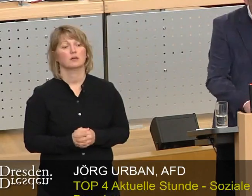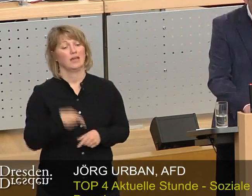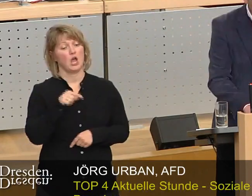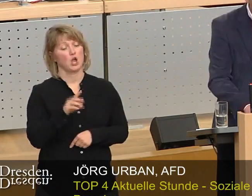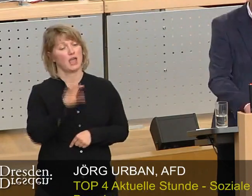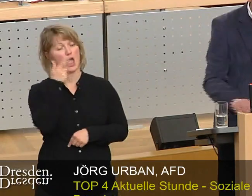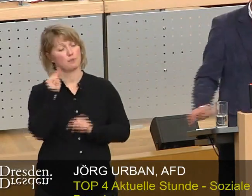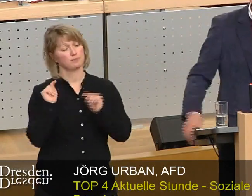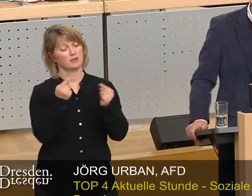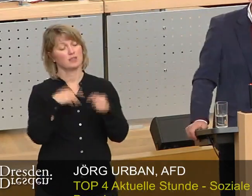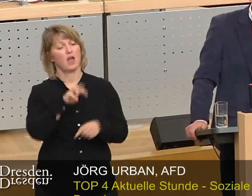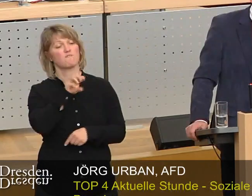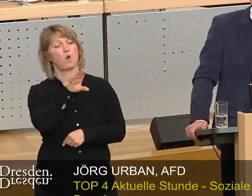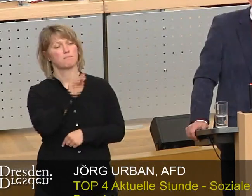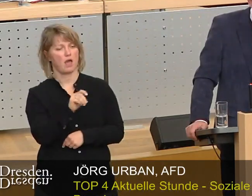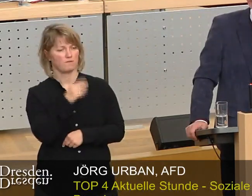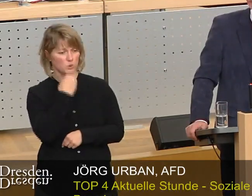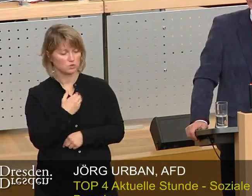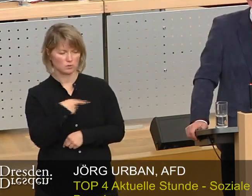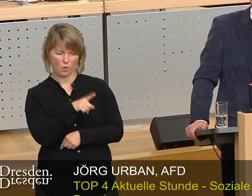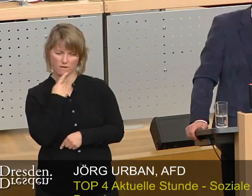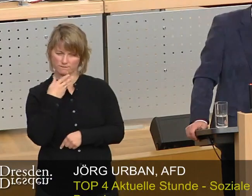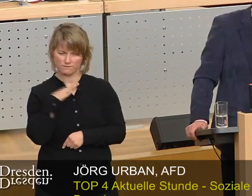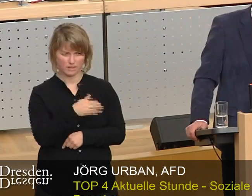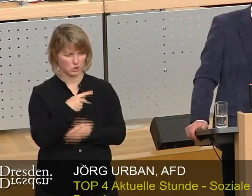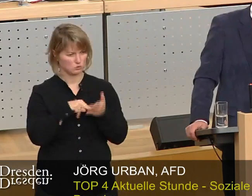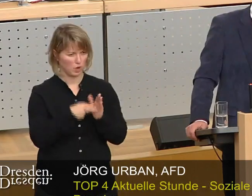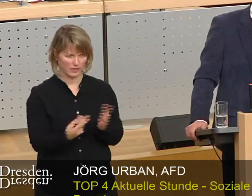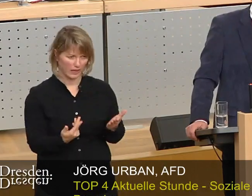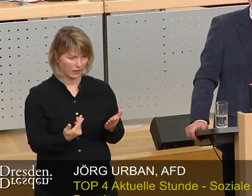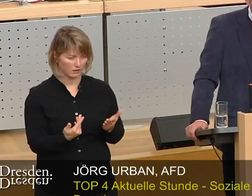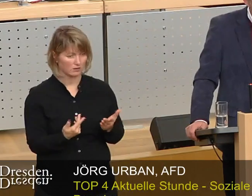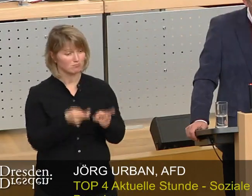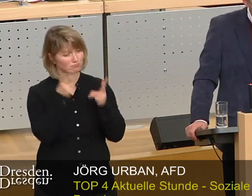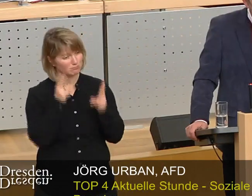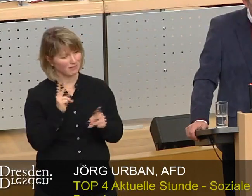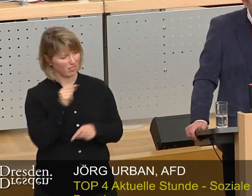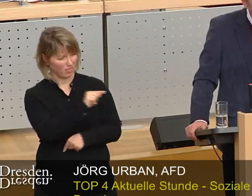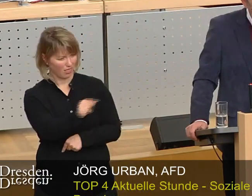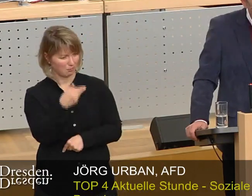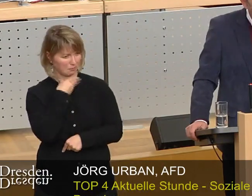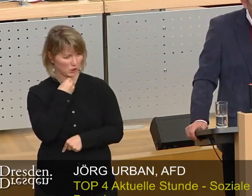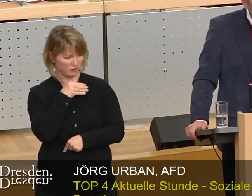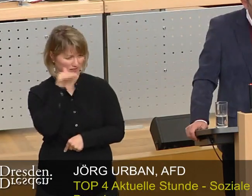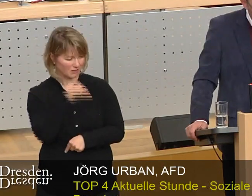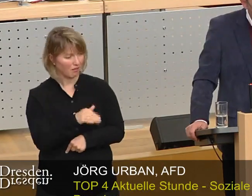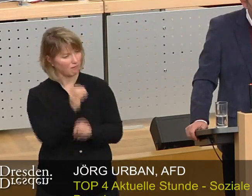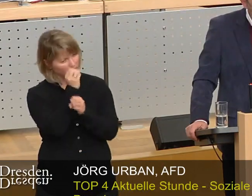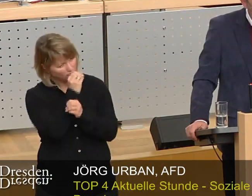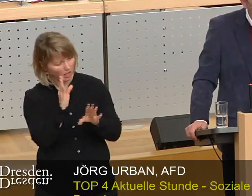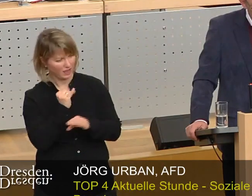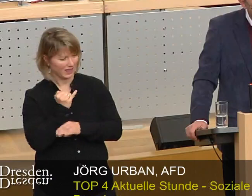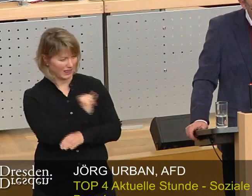Debatte ist, dient hier als bestes Beispiel einer falschen Politik. Anstatt den wirklich bedürftigen Menschen ganz konkret und